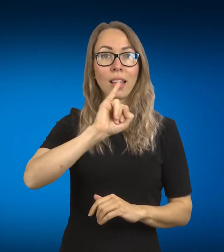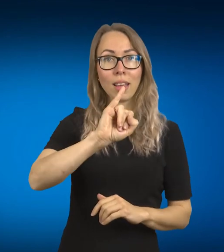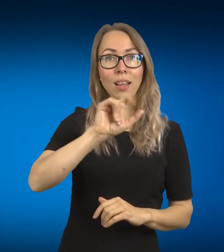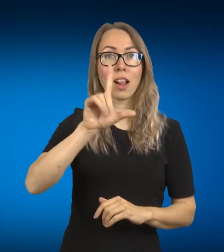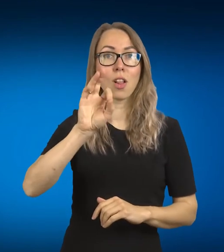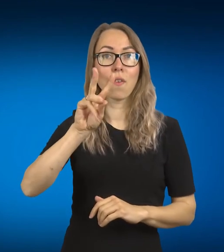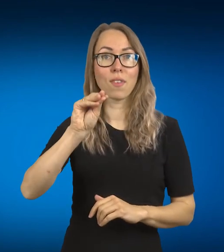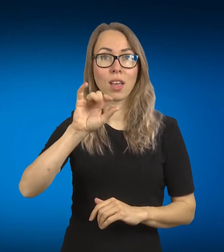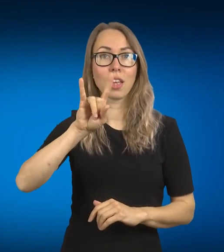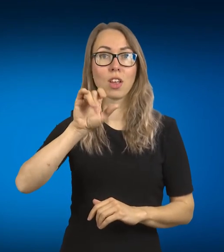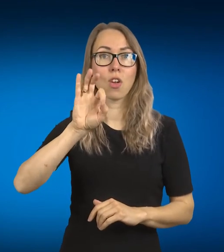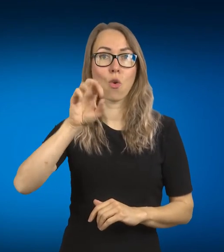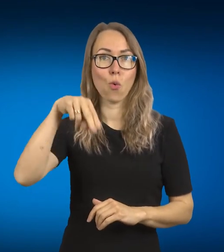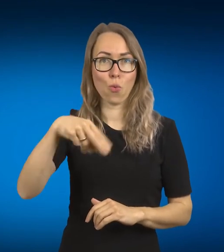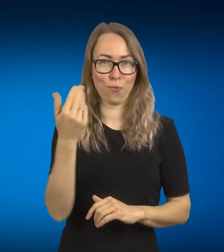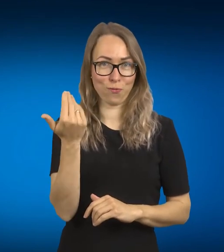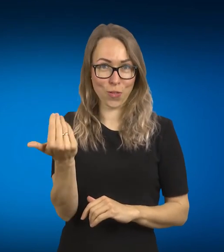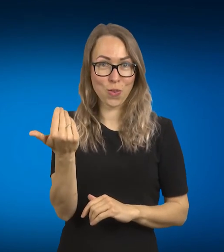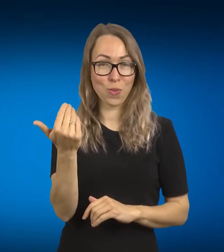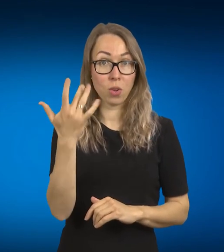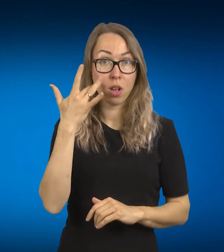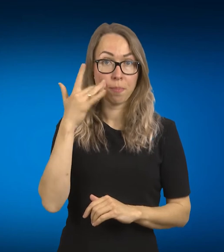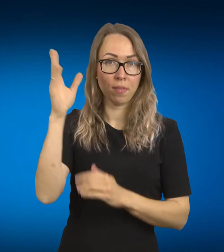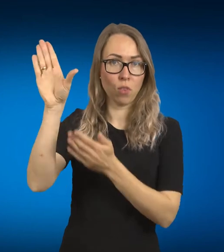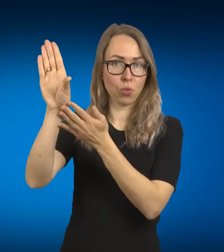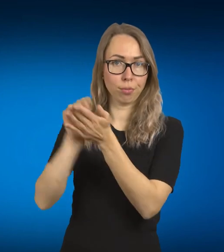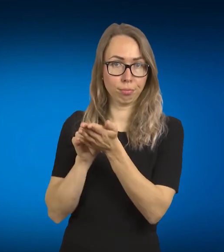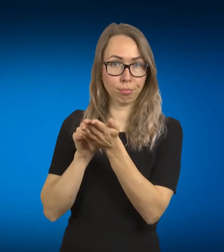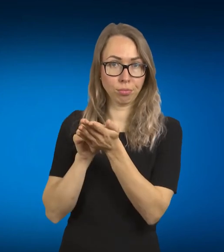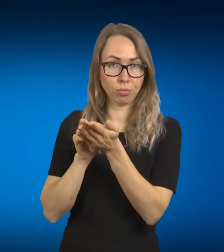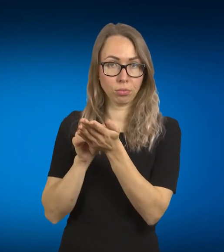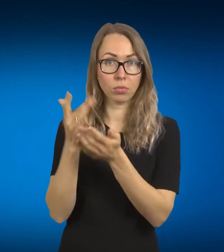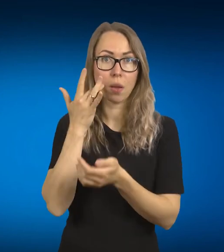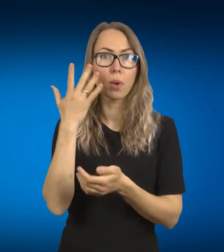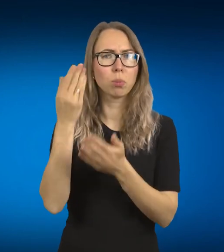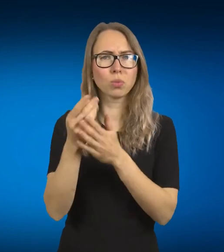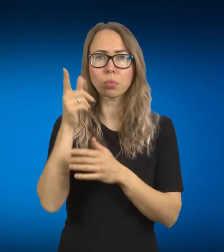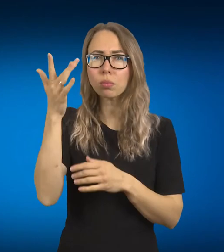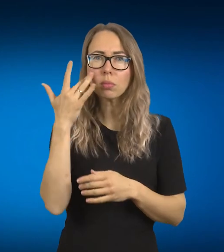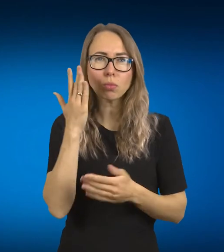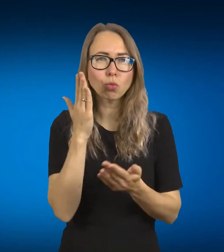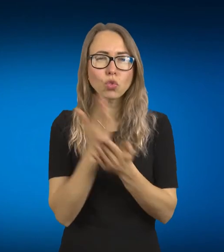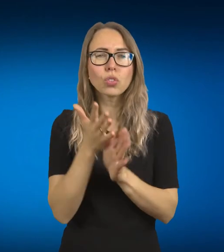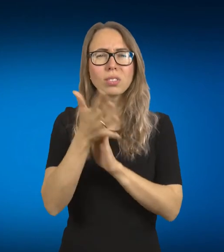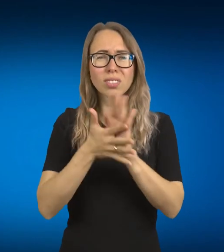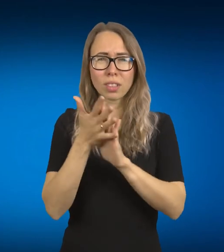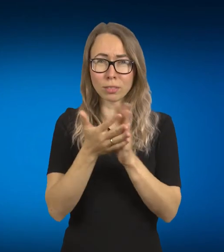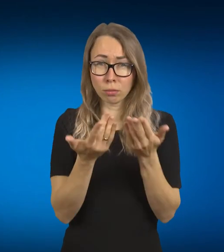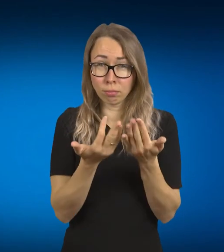Ir iš Amerikos gestų kalbos yra daug labai paimta tai vadinamai tarptautiniai gestų